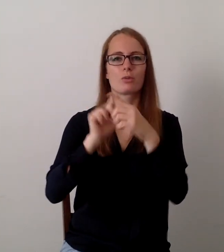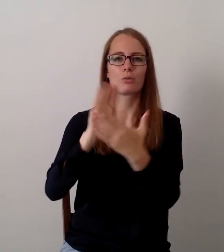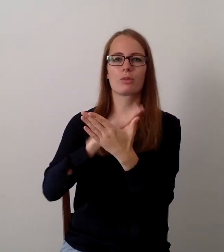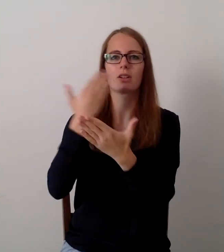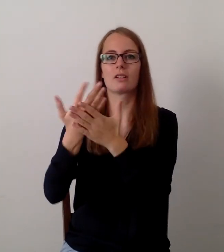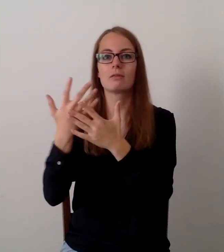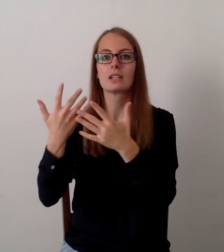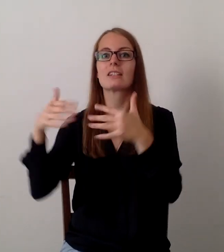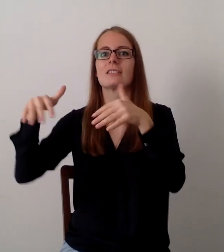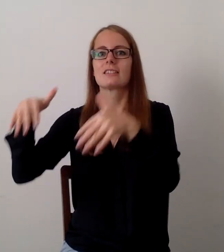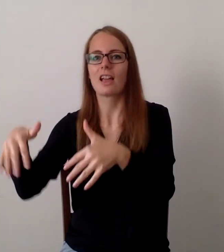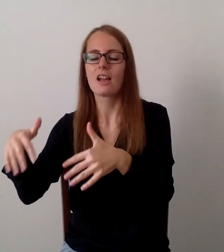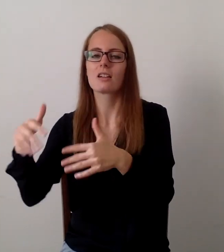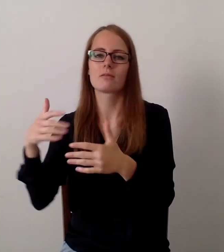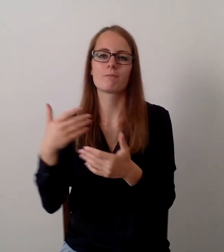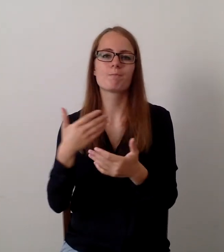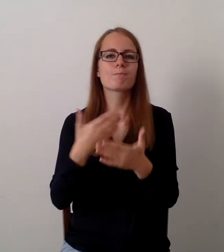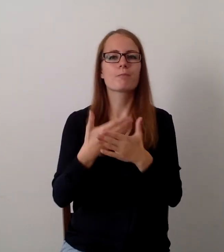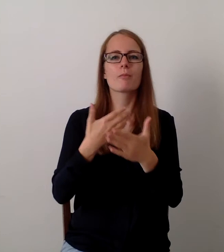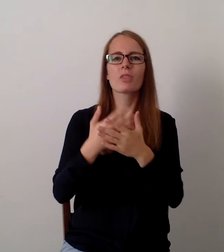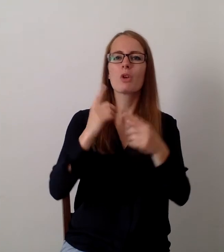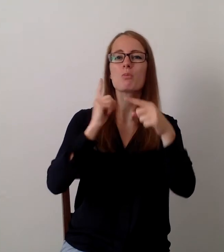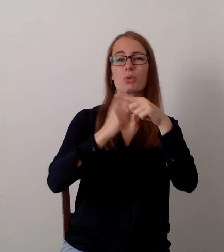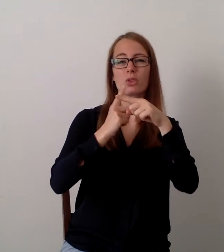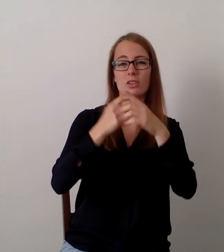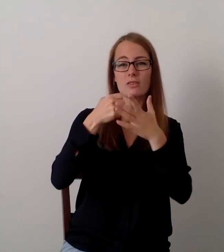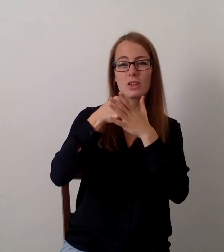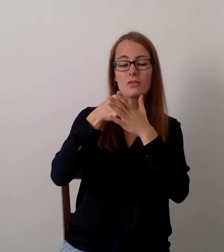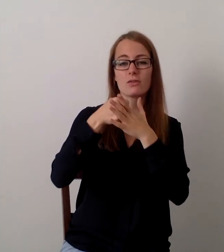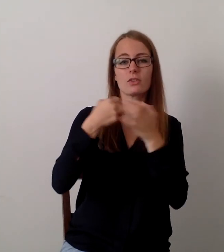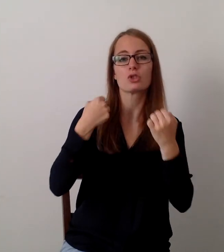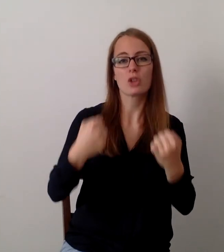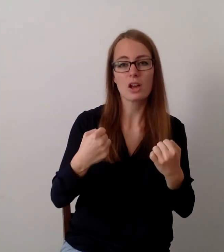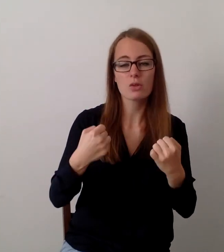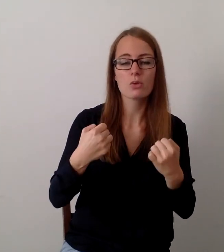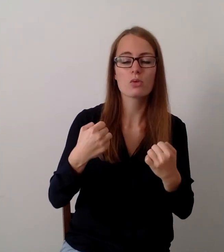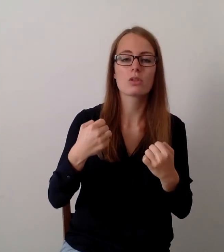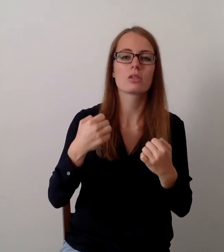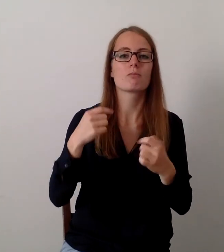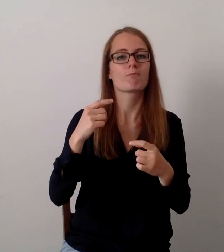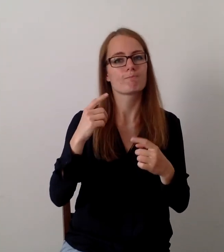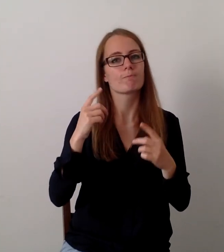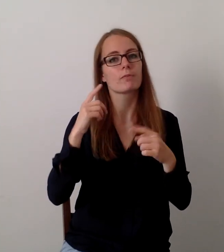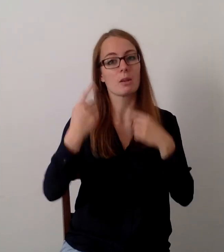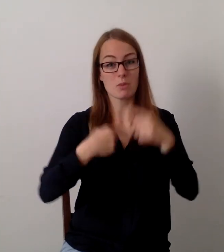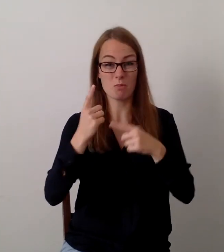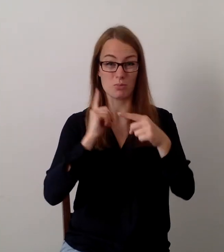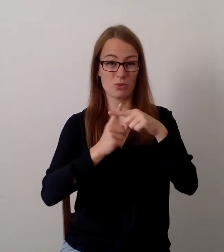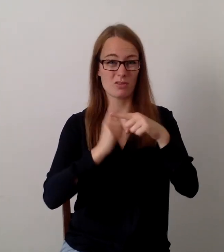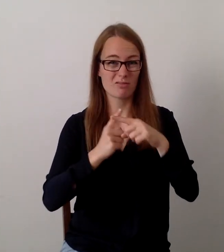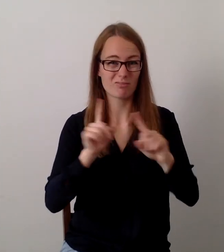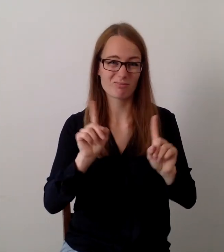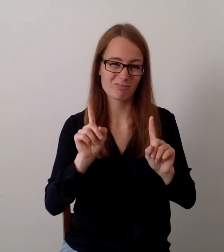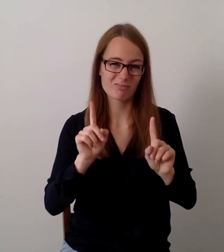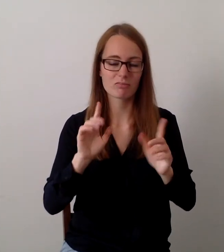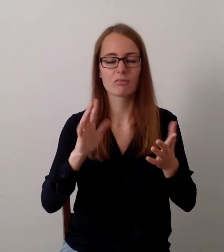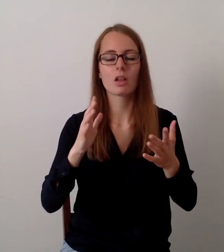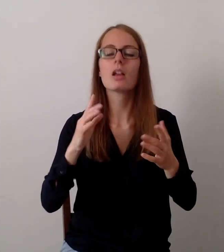Macht, die nicht unbedingt artgerecht ist, sondern eine Macht, um ein Individuum das tun zu lassen, was ich möchte, dass das